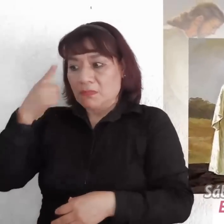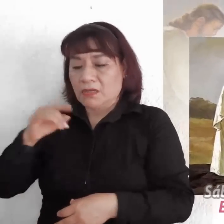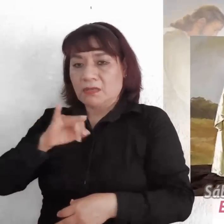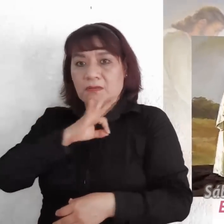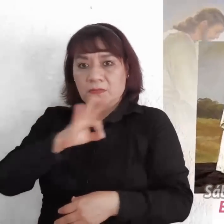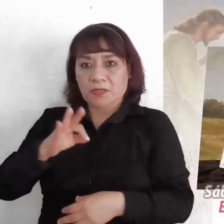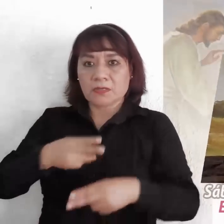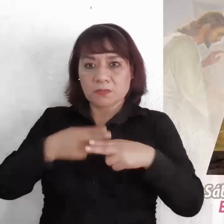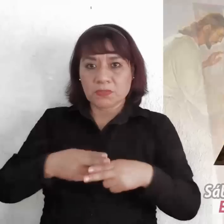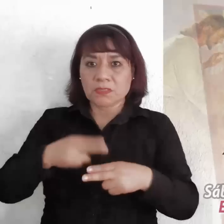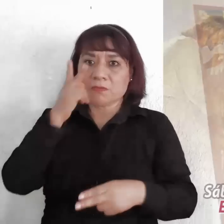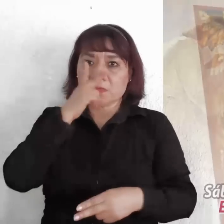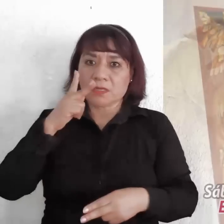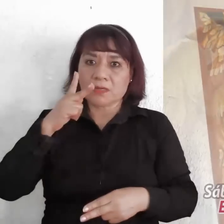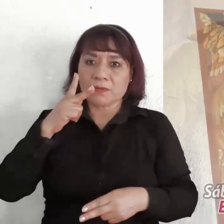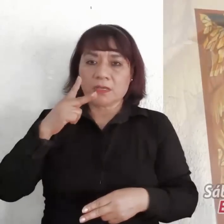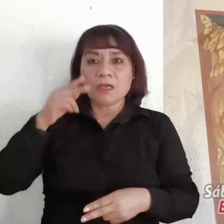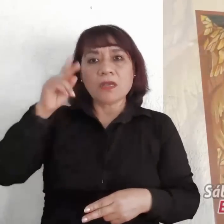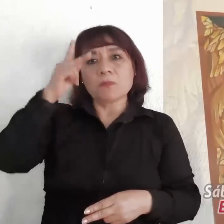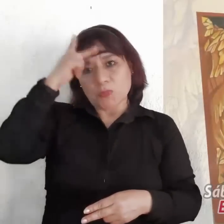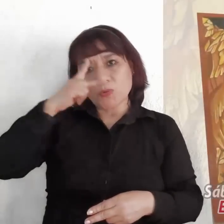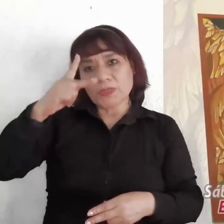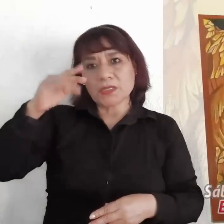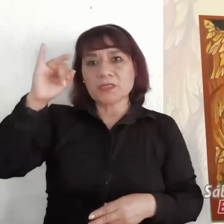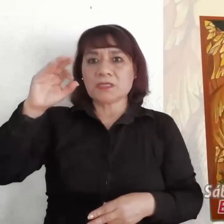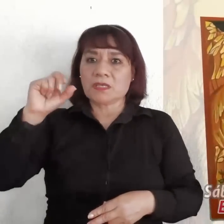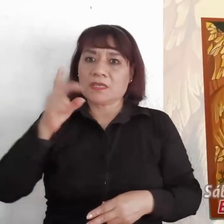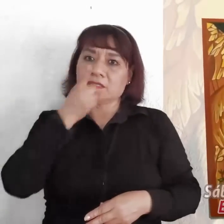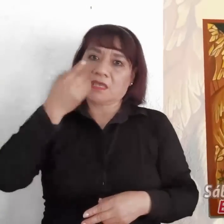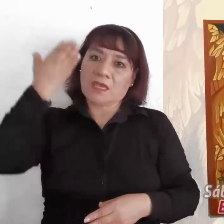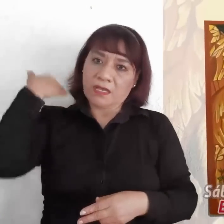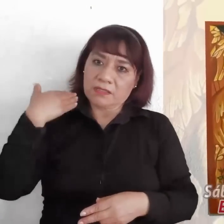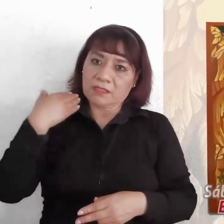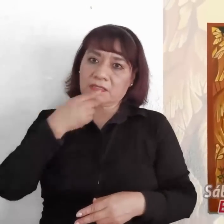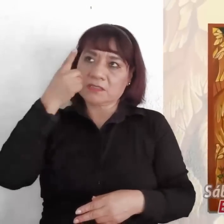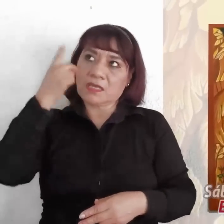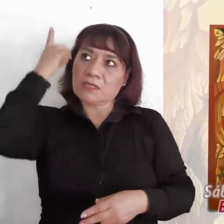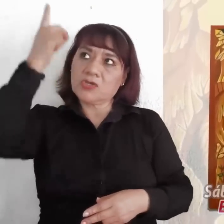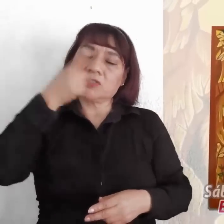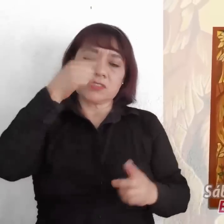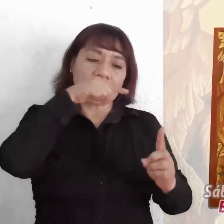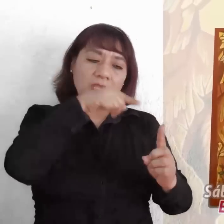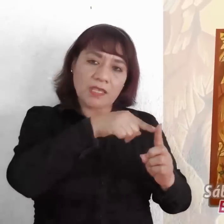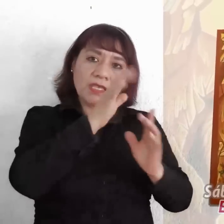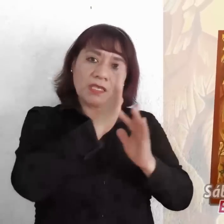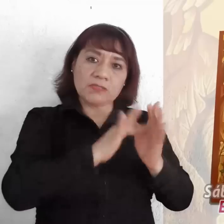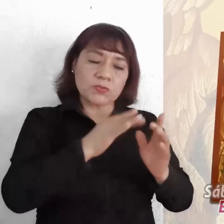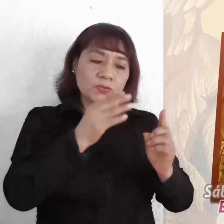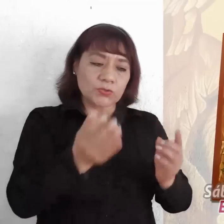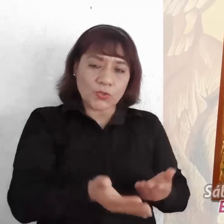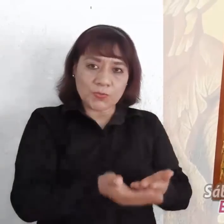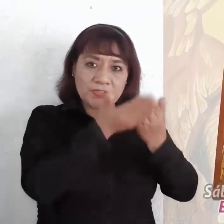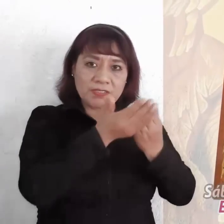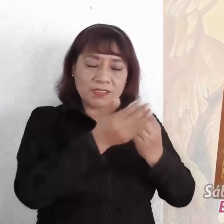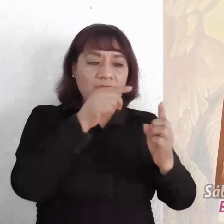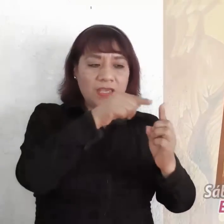cumplieran las palabras del profeta Isaías. Miren a mi siervo a quien sostengo, a mi elegido